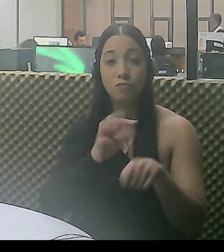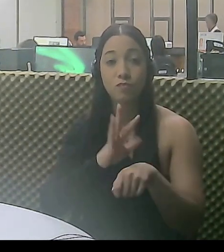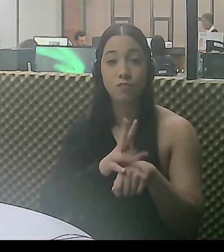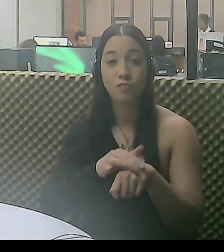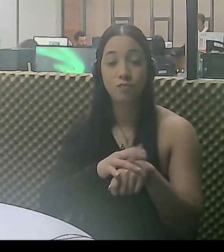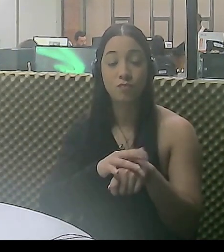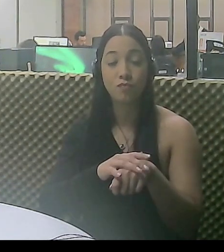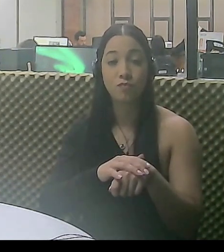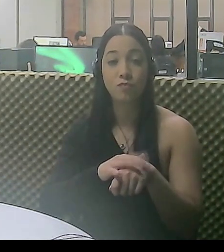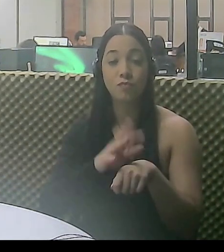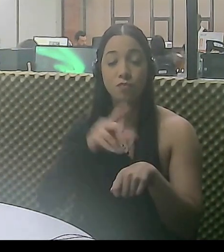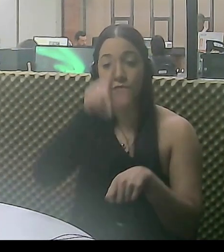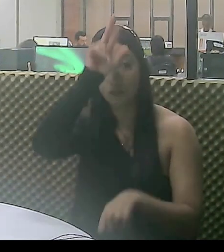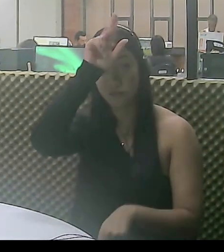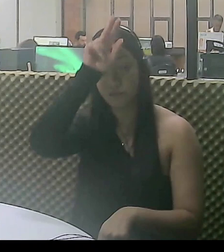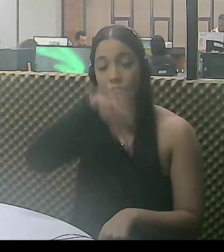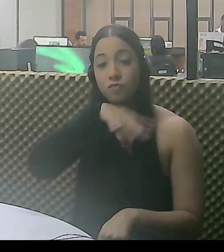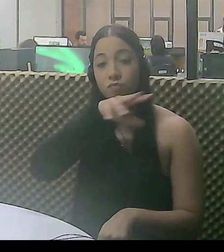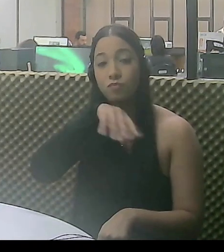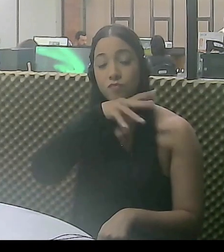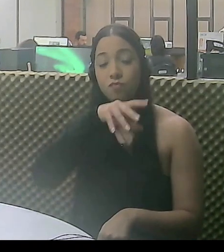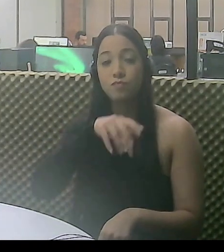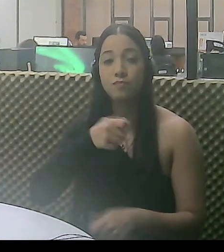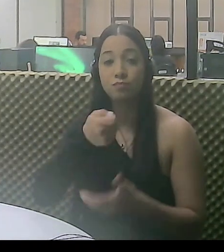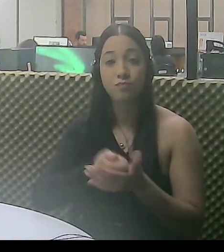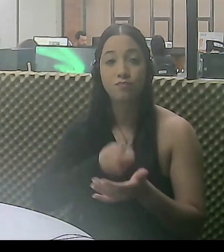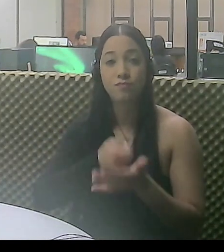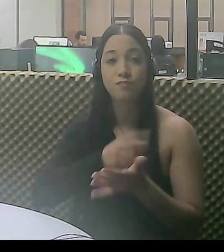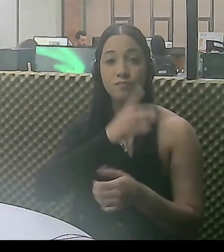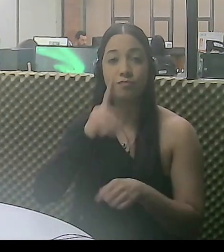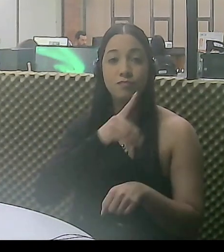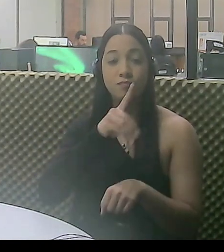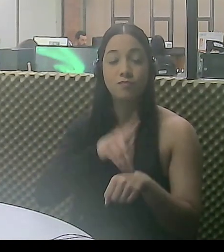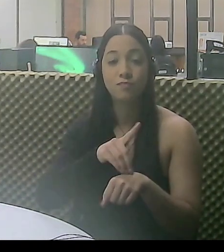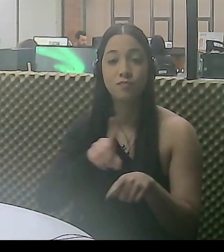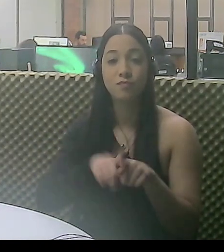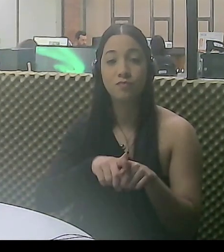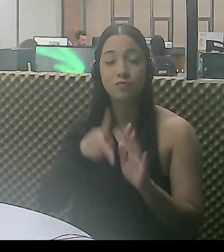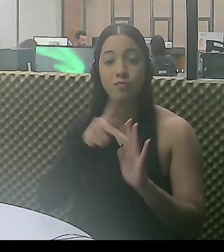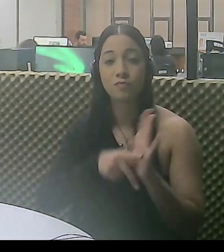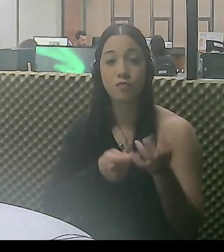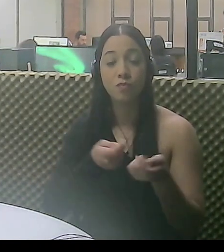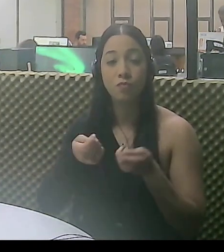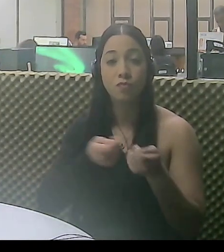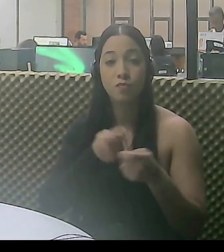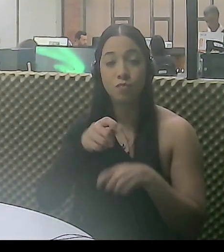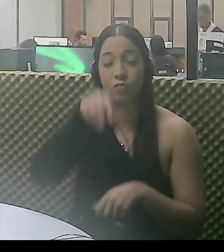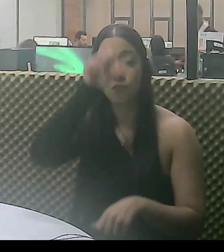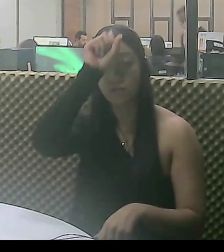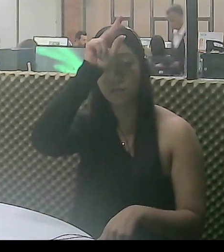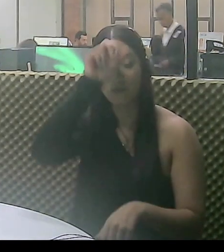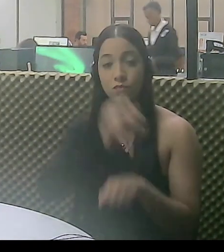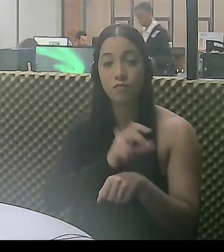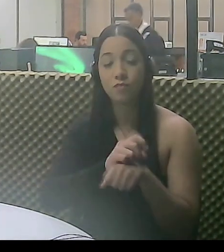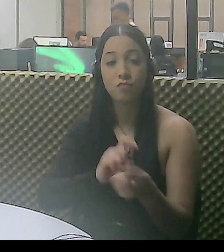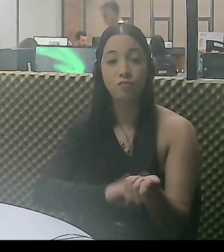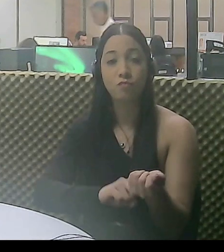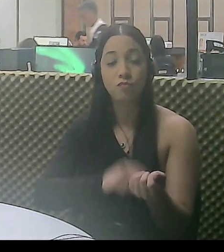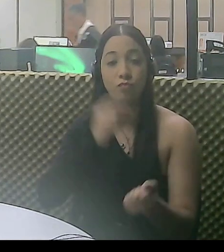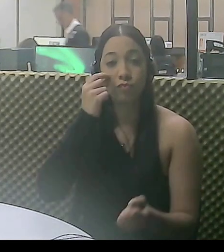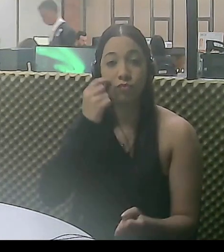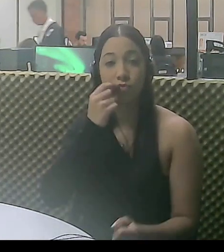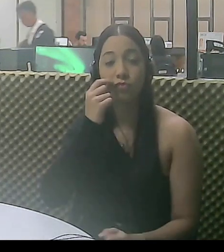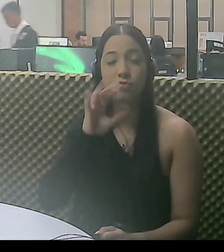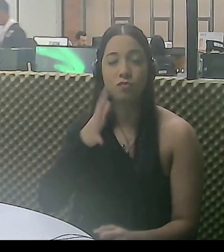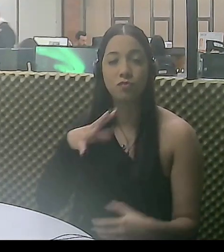doenças causadas por insetos e animais. Além da batalha contra o Aedes, tem também o programa de controle de animais peçonhentos, raiva e roedores.